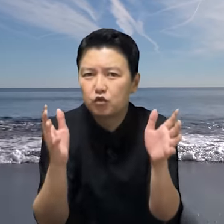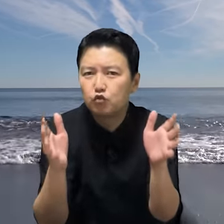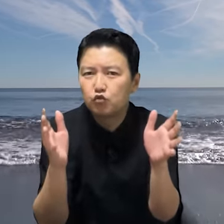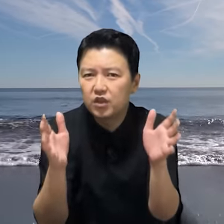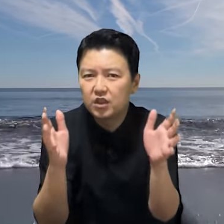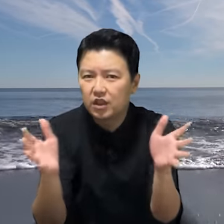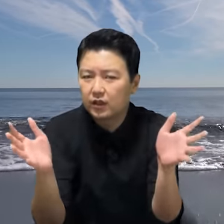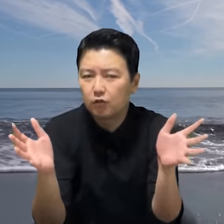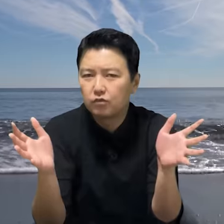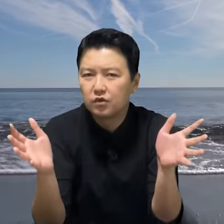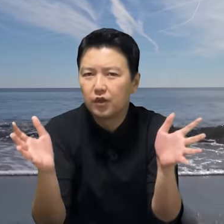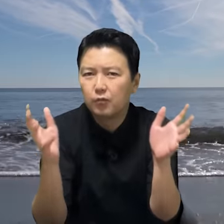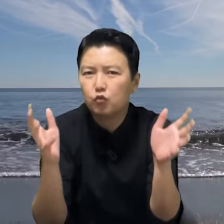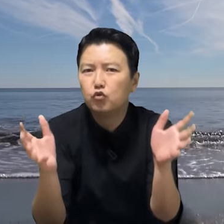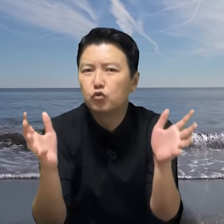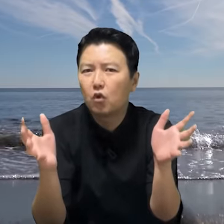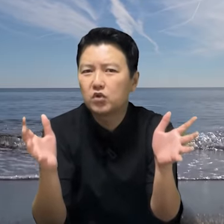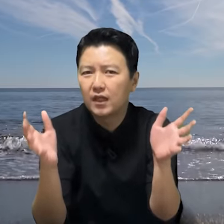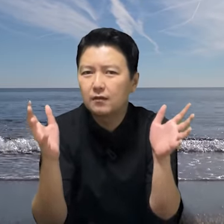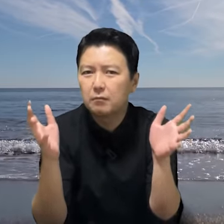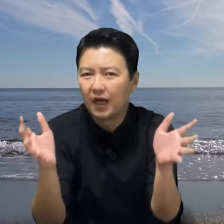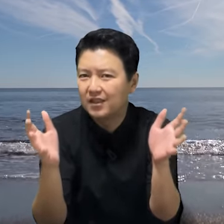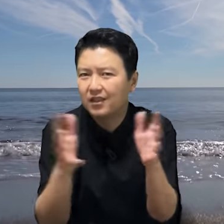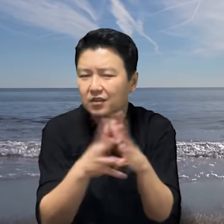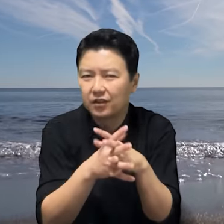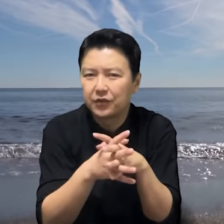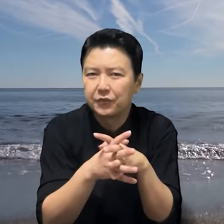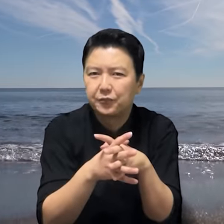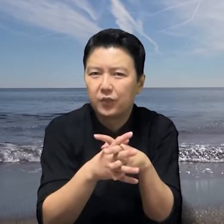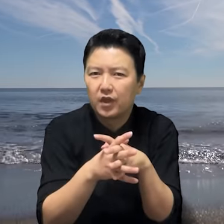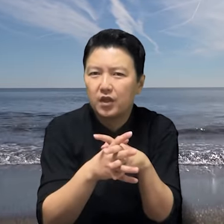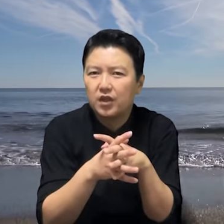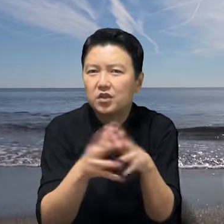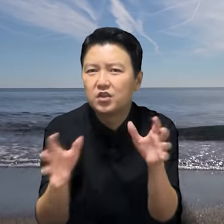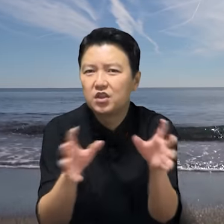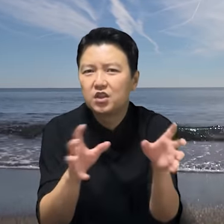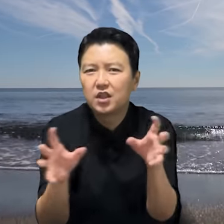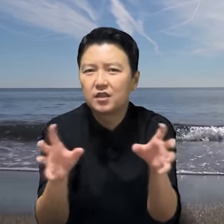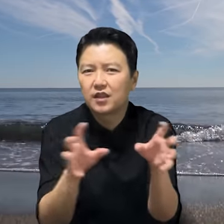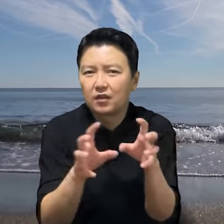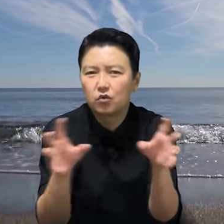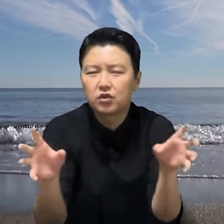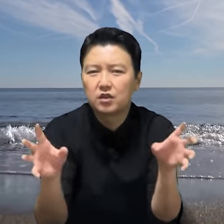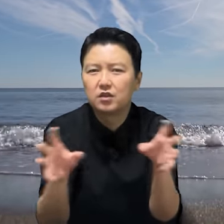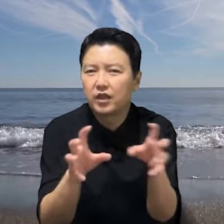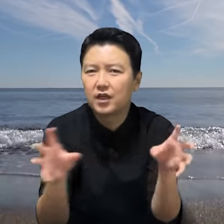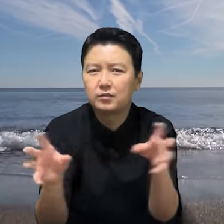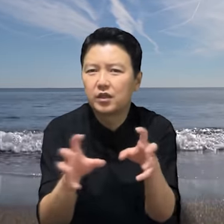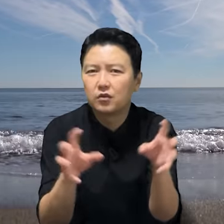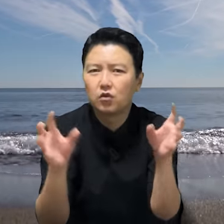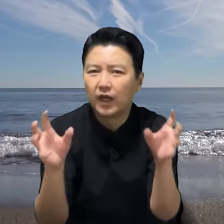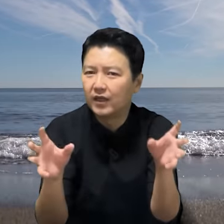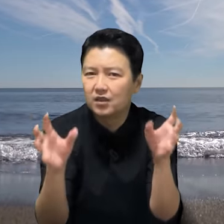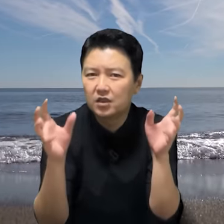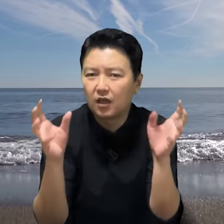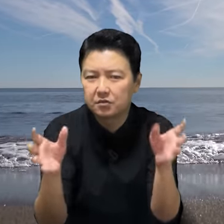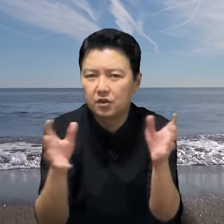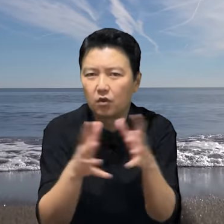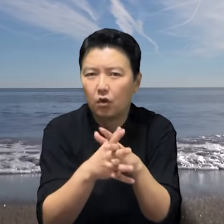쭈리지혜라고 부르는데 무도장 마니아였대요. 그 지시라는 작은 도시에는 그때까지만 해도 나이트가 없었고